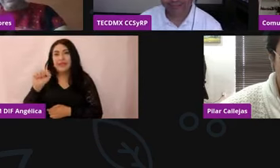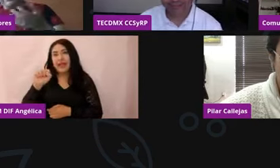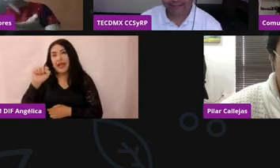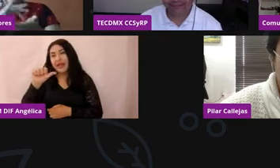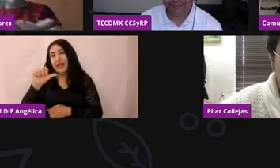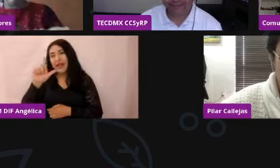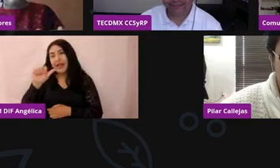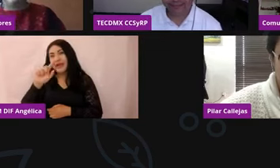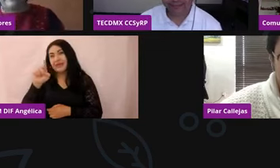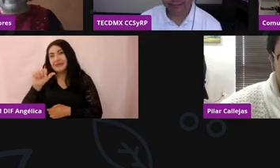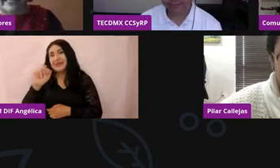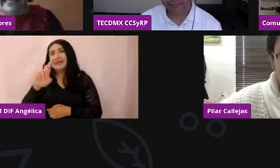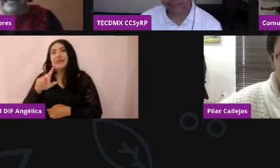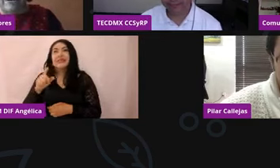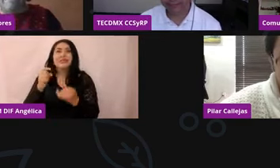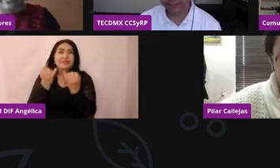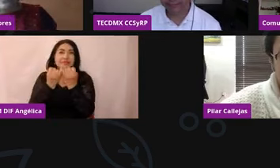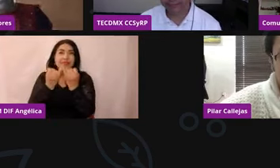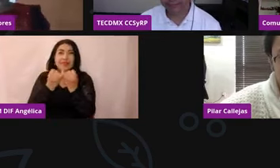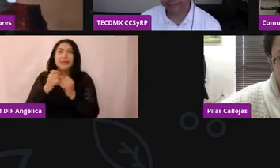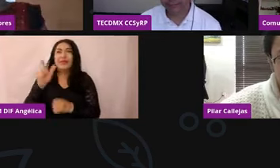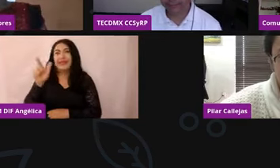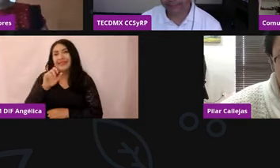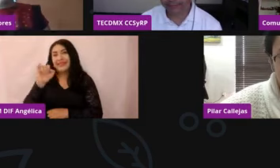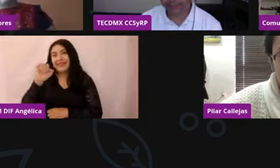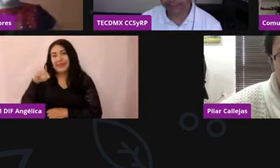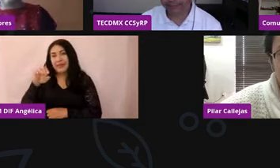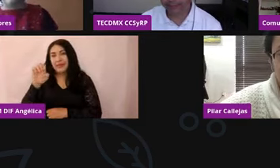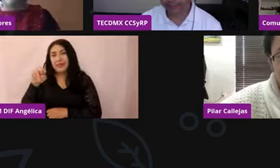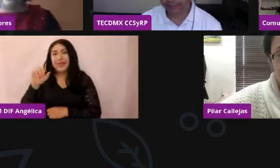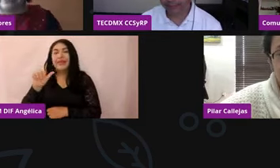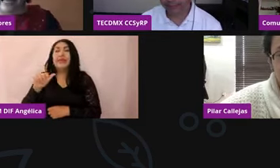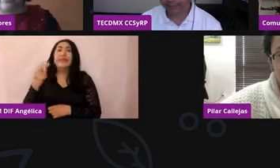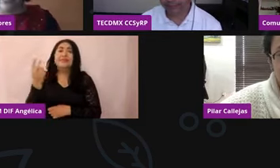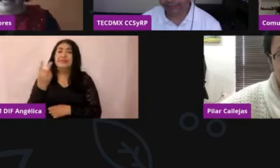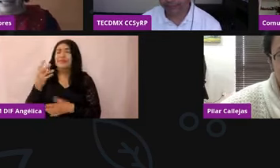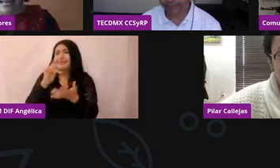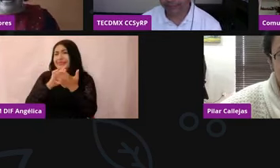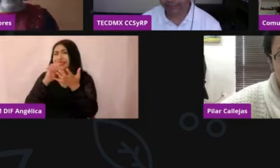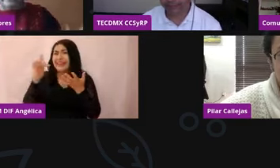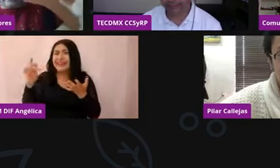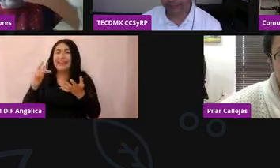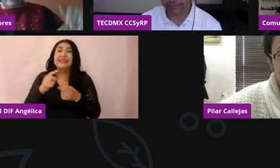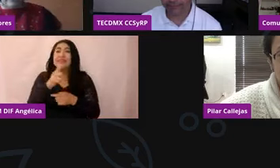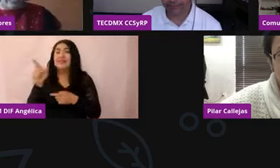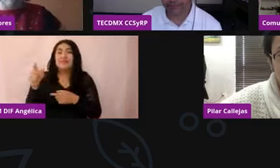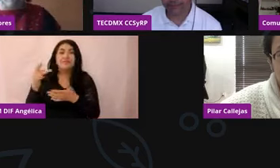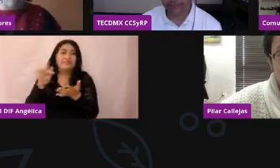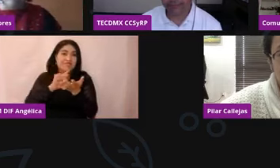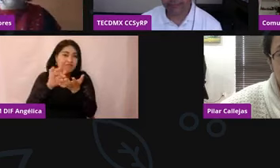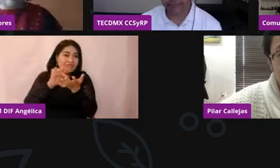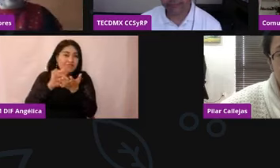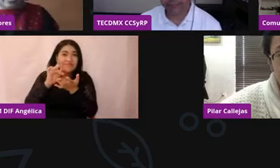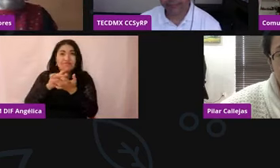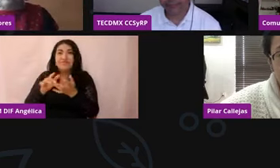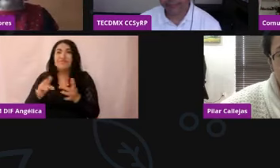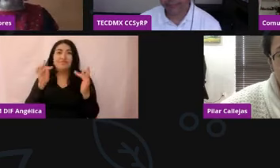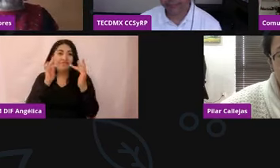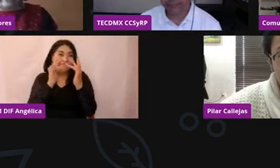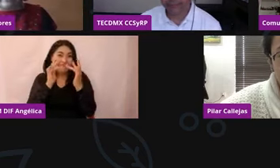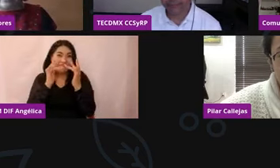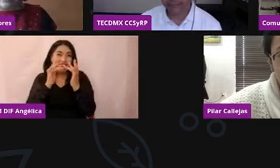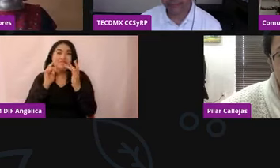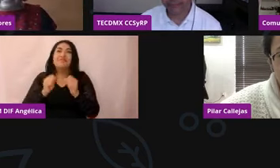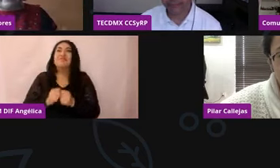Relaciones Públicas, como siempre, muchísimas gracias por estar aquí y hacer posible estas transmisiones desde lo digital. Y, ah, bueno, pues a